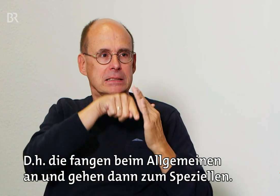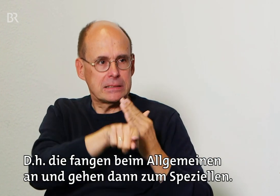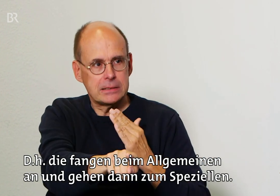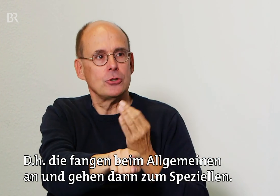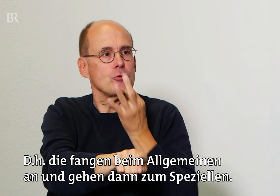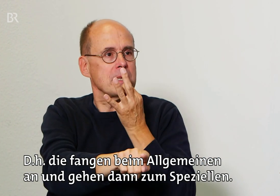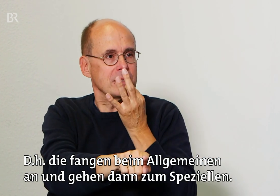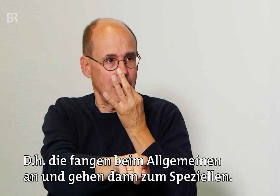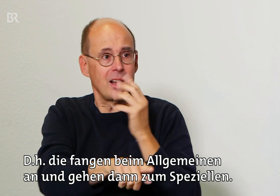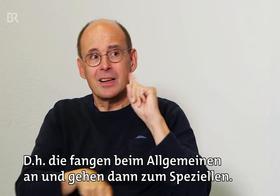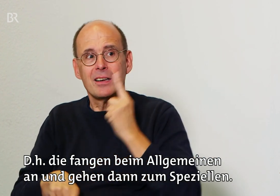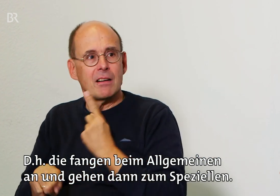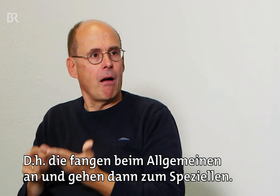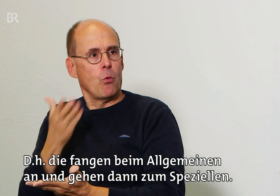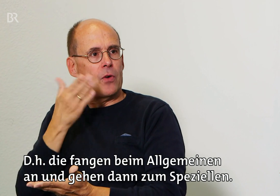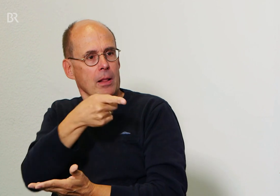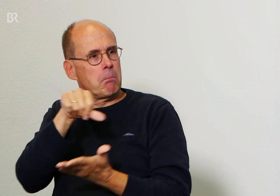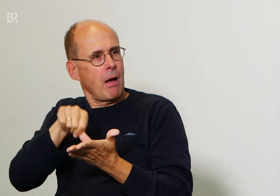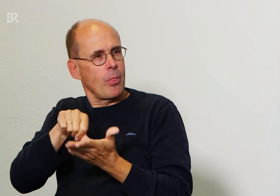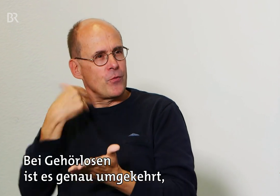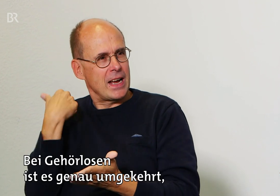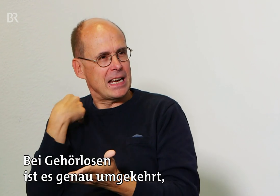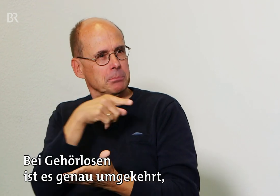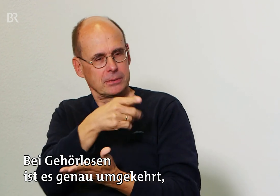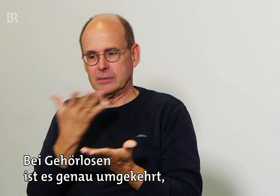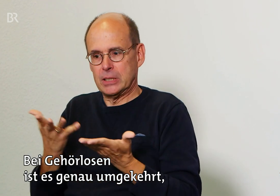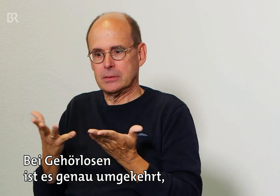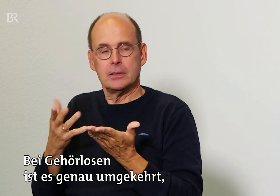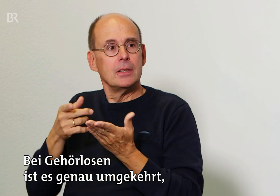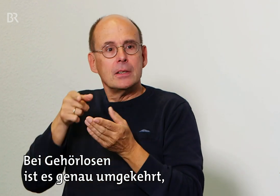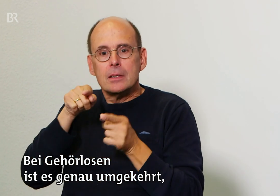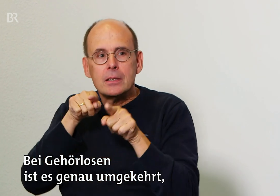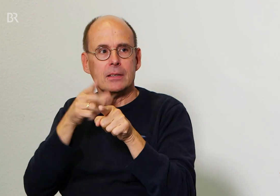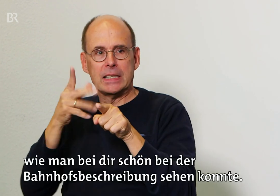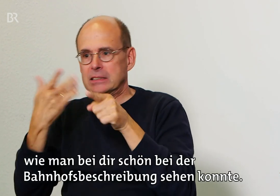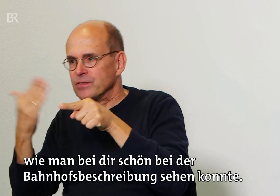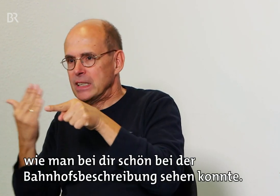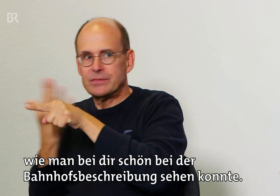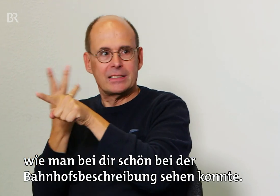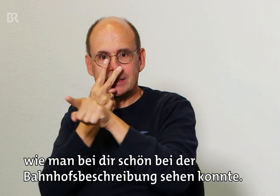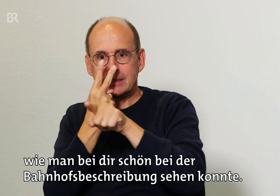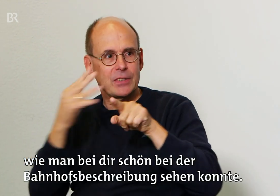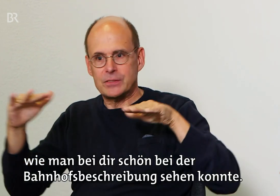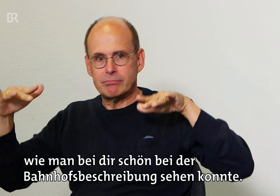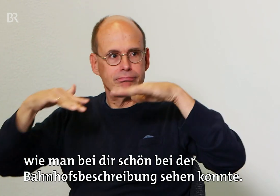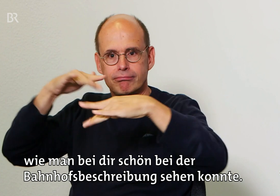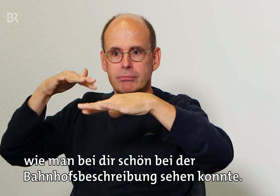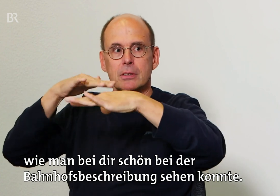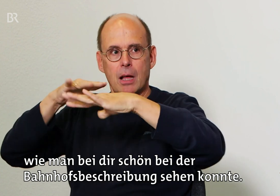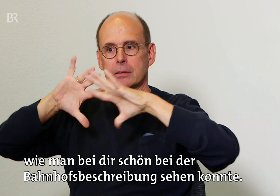Allgemeinen an und gehen dann zum Speziellen. Bei Gehörlosen ist es genau umgekehrt, wie man bei dir schön bei der Bahnhofsbeschreibung sehen konnte.